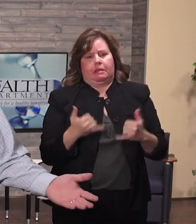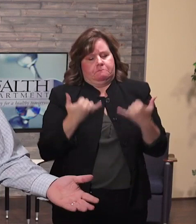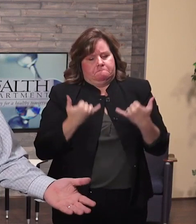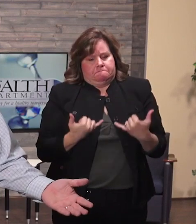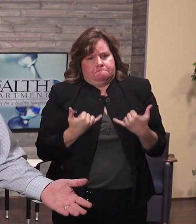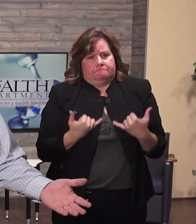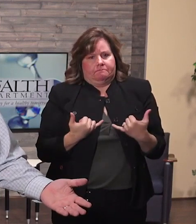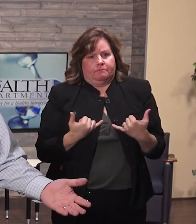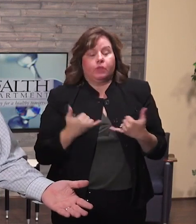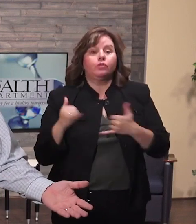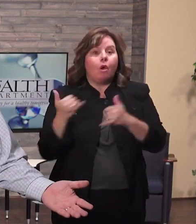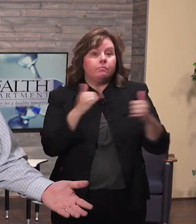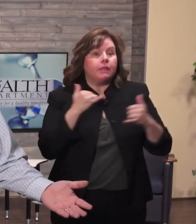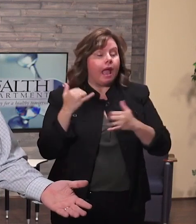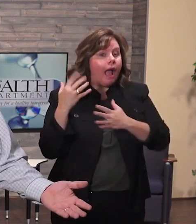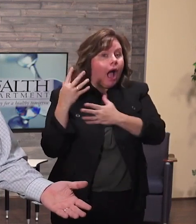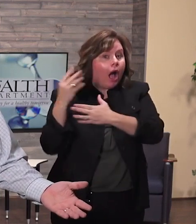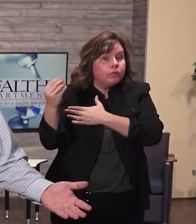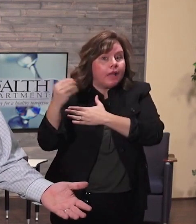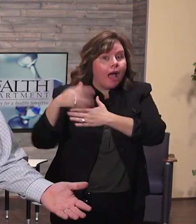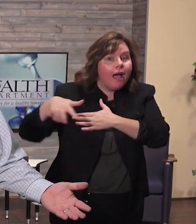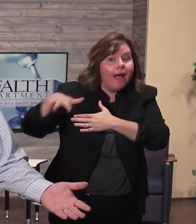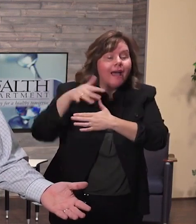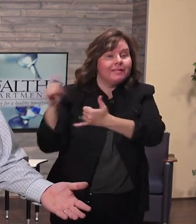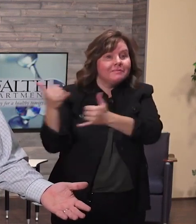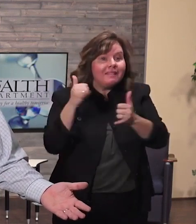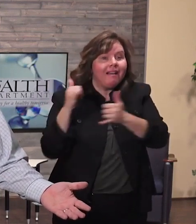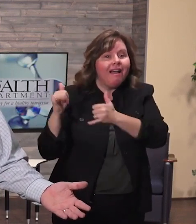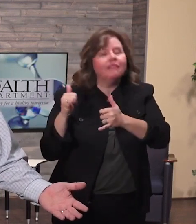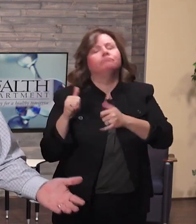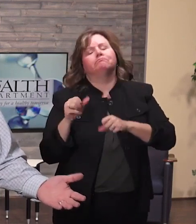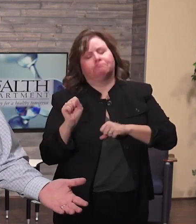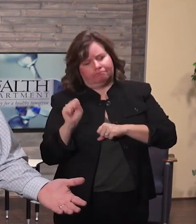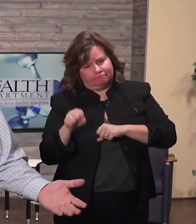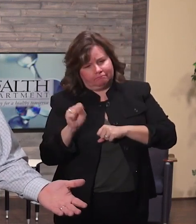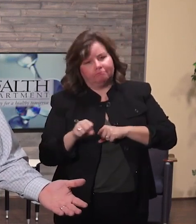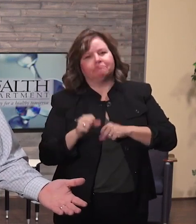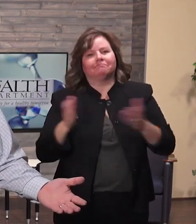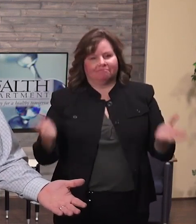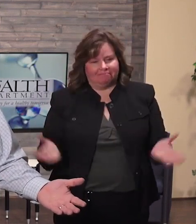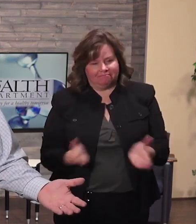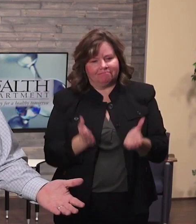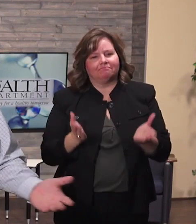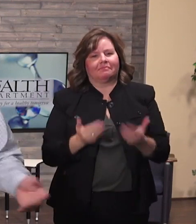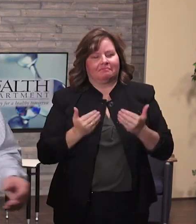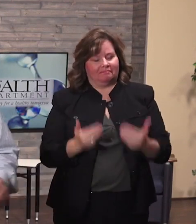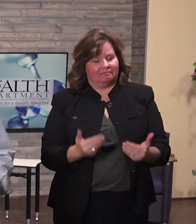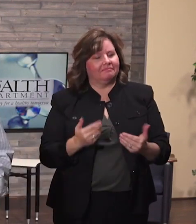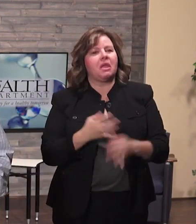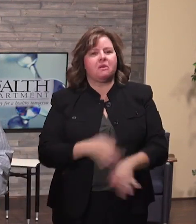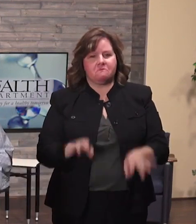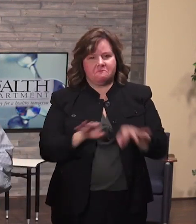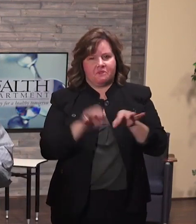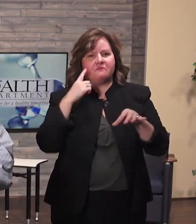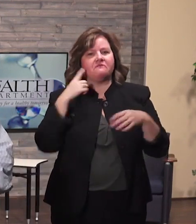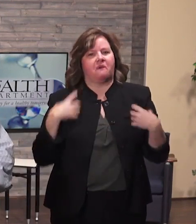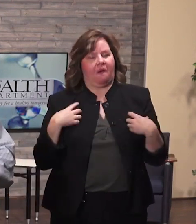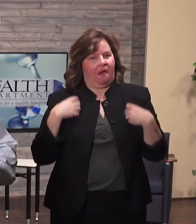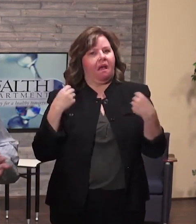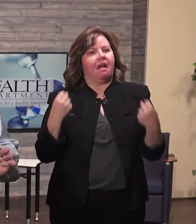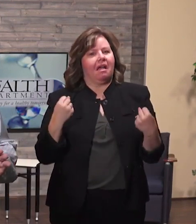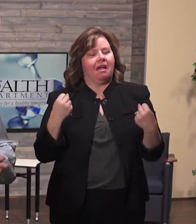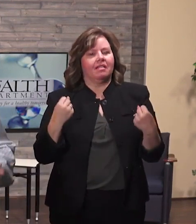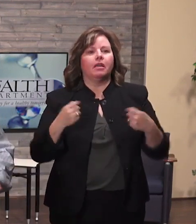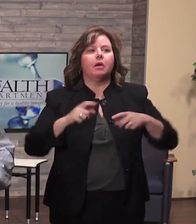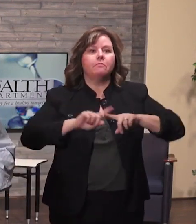es el operador propietario de un parque donde tiene equipo de juegos infantiles públicos, quiero apoyarles a poner